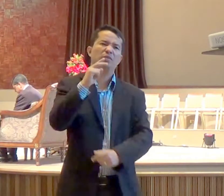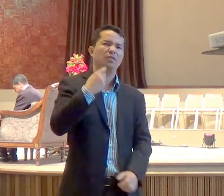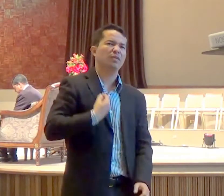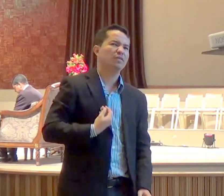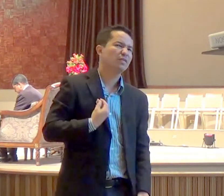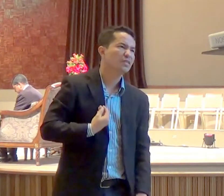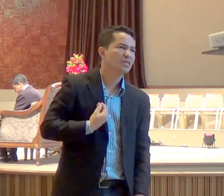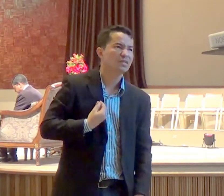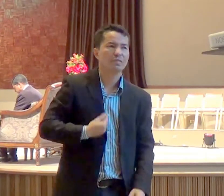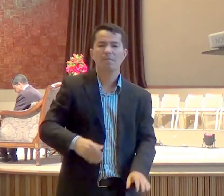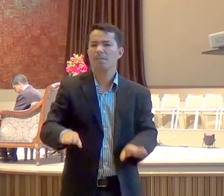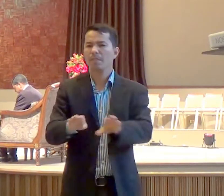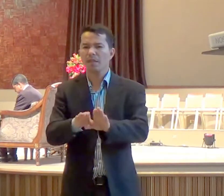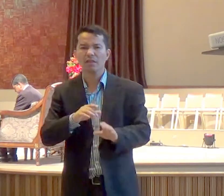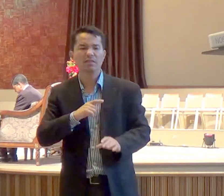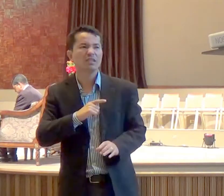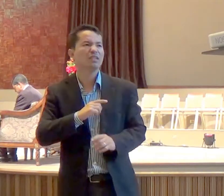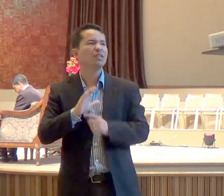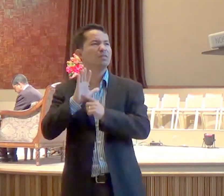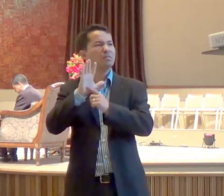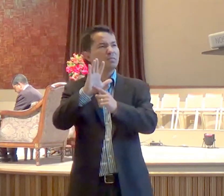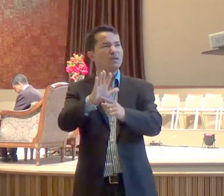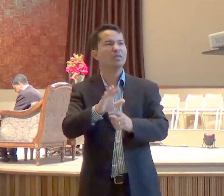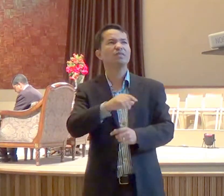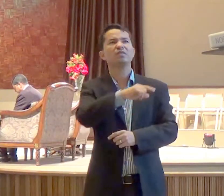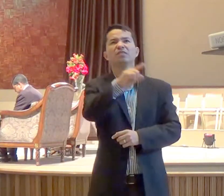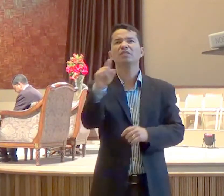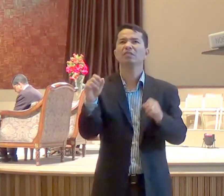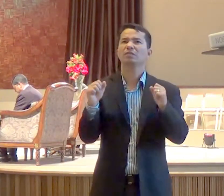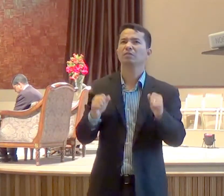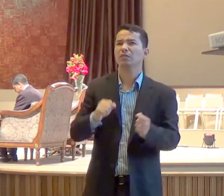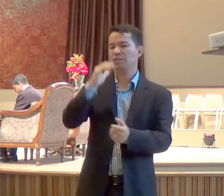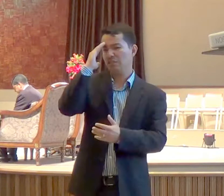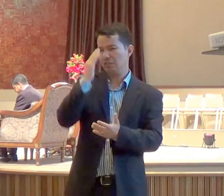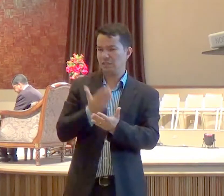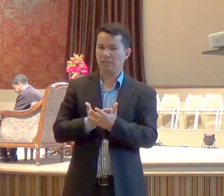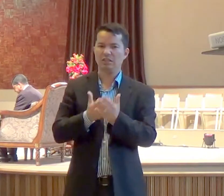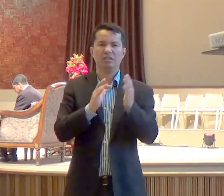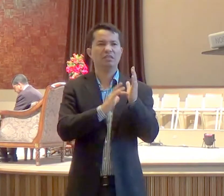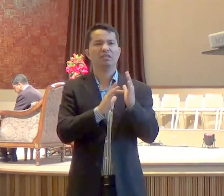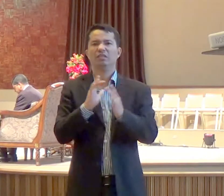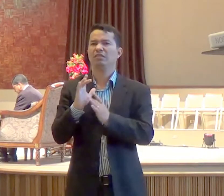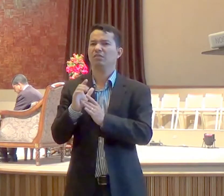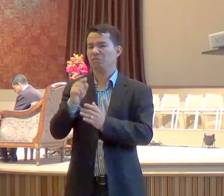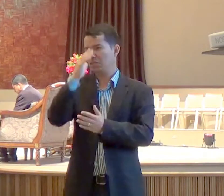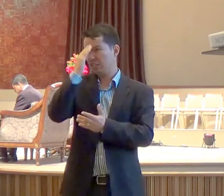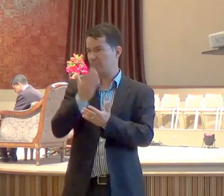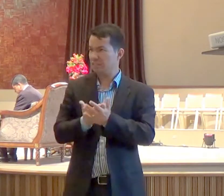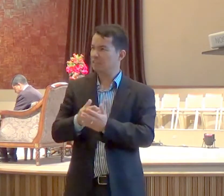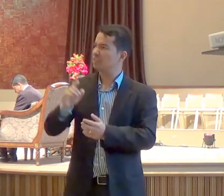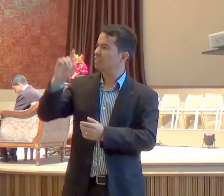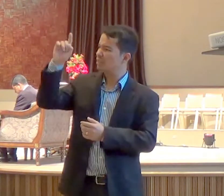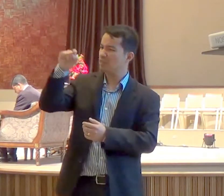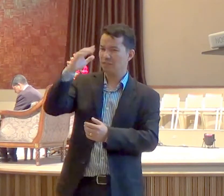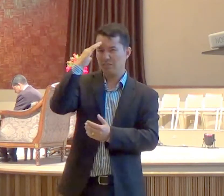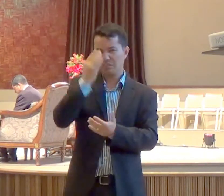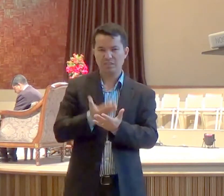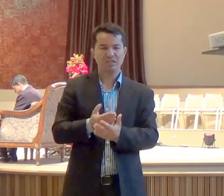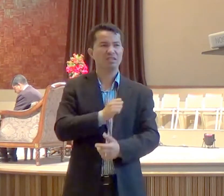e estes sinais, acompanharão aqueles que creem, você crê no Senhor, você crê no Senhor,